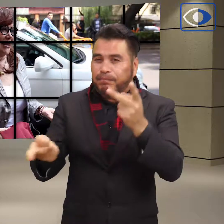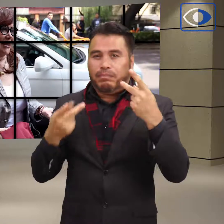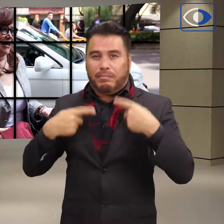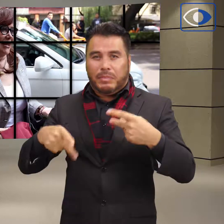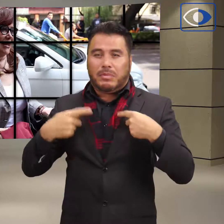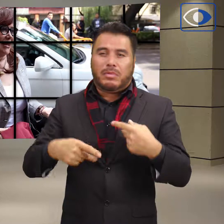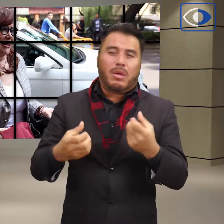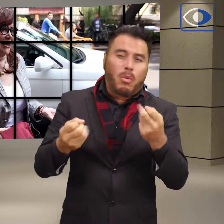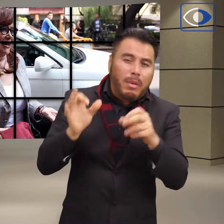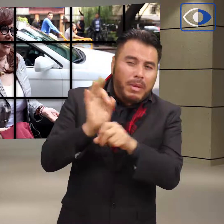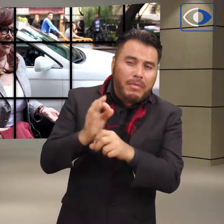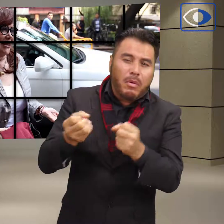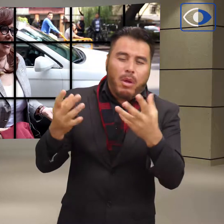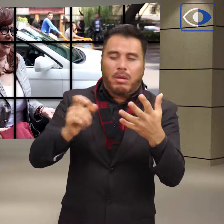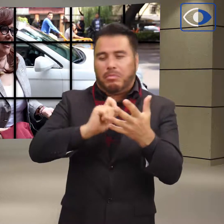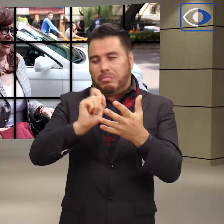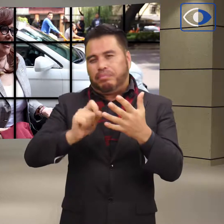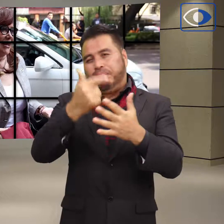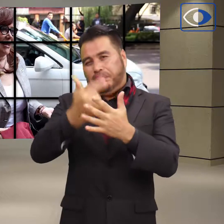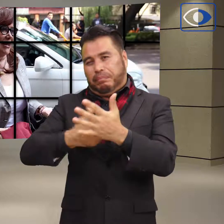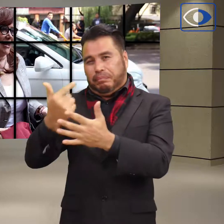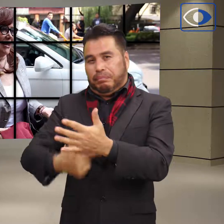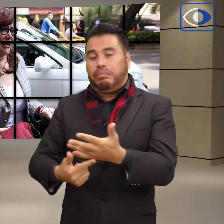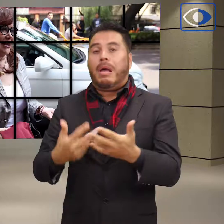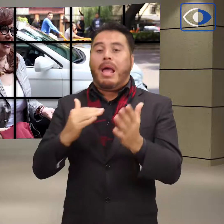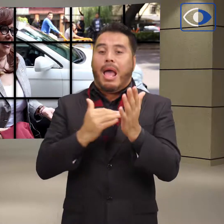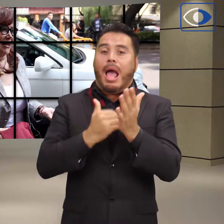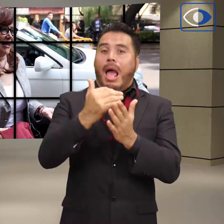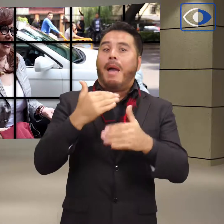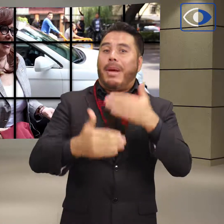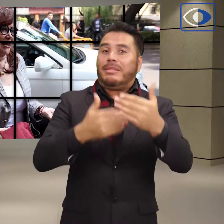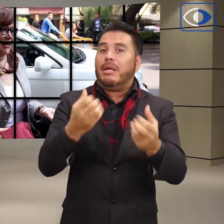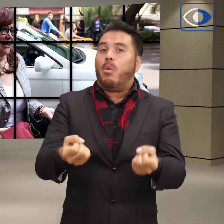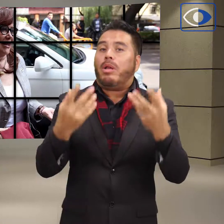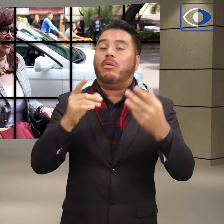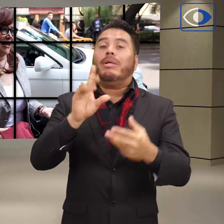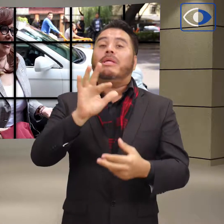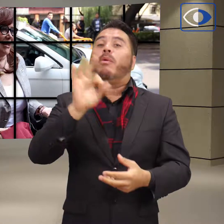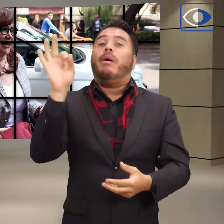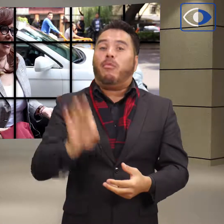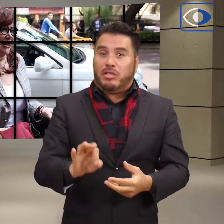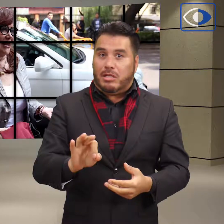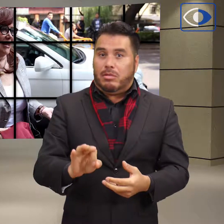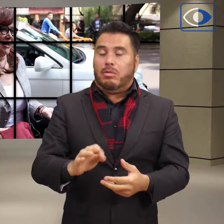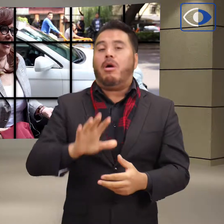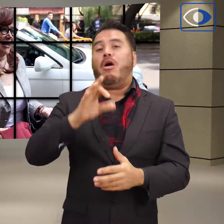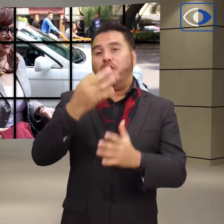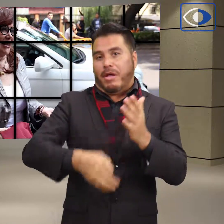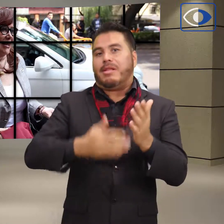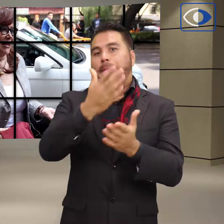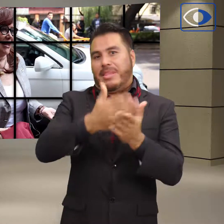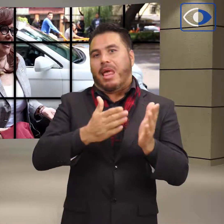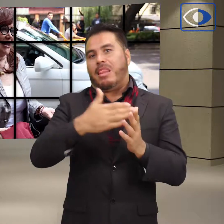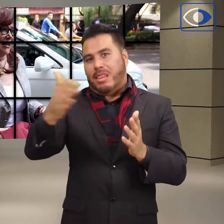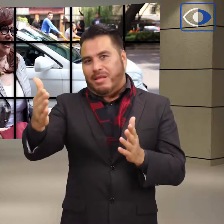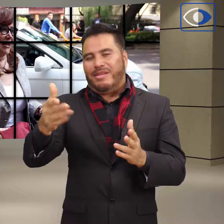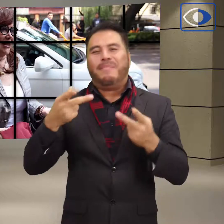de programas sociales lleva un avance de alrededor de 50%, según informaron los delegados encargados del